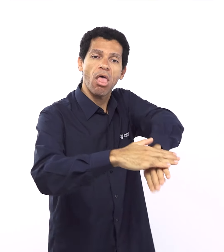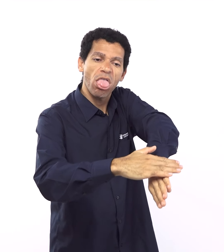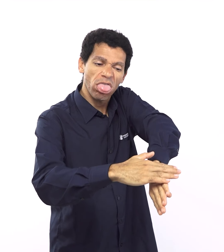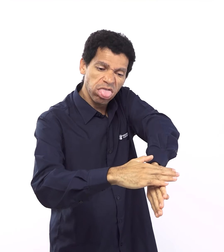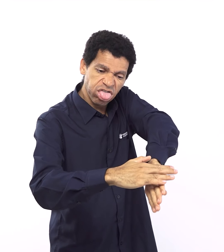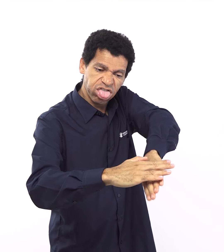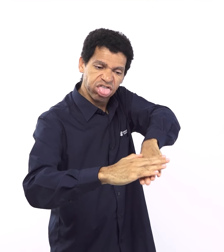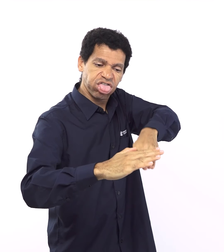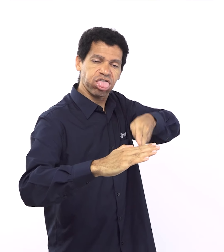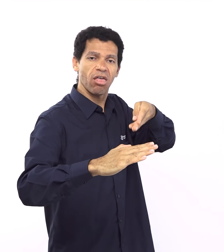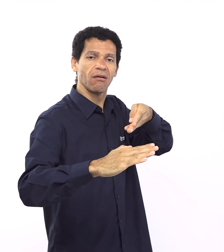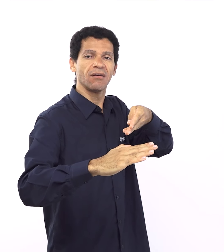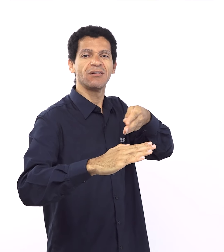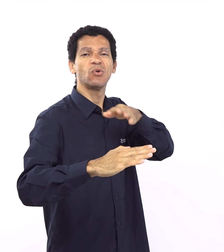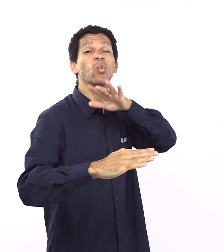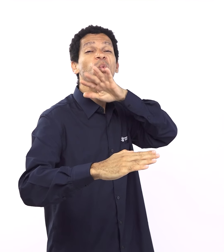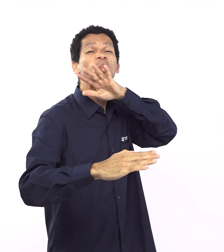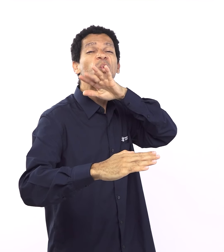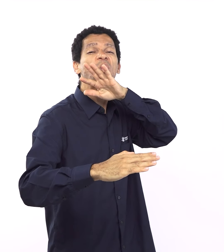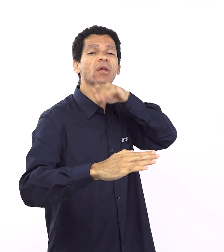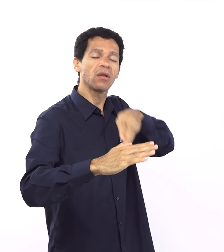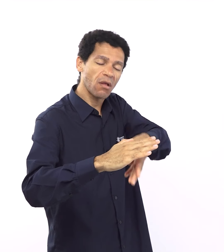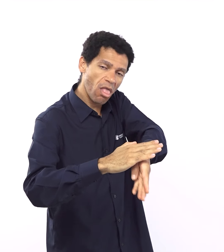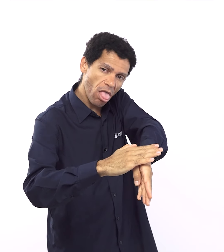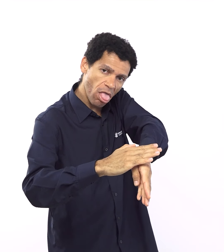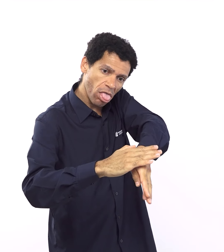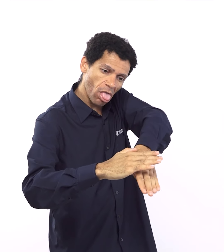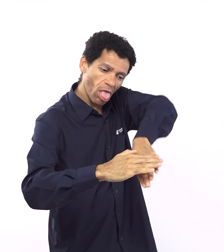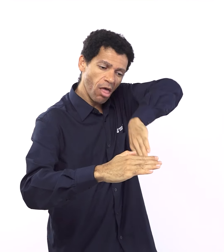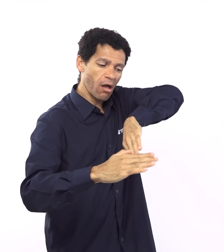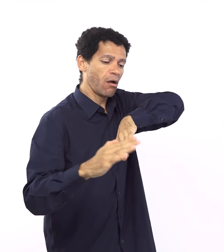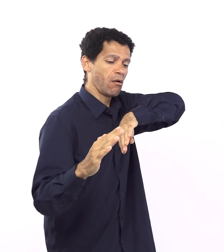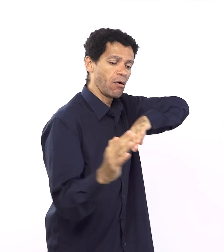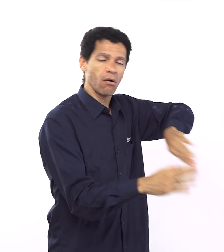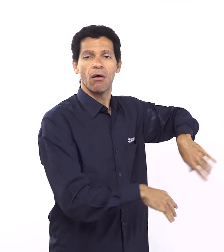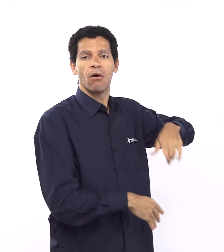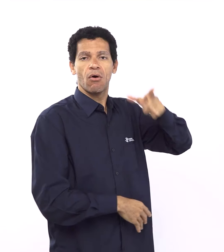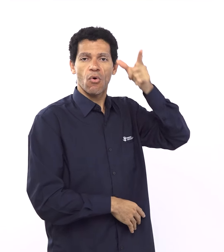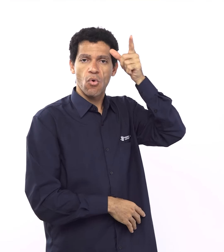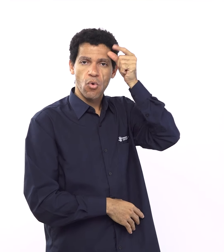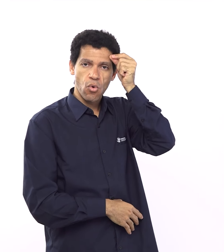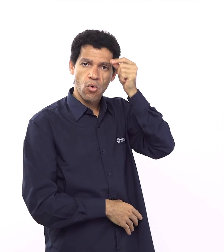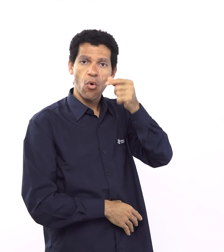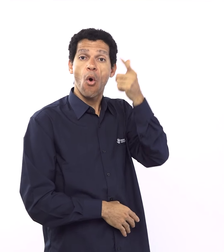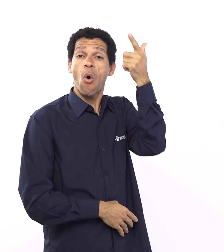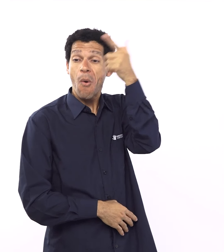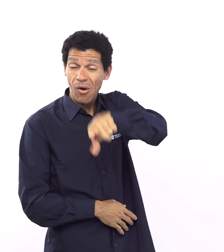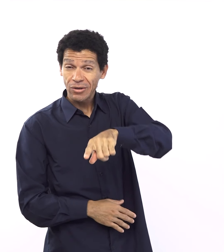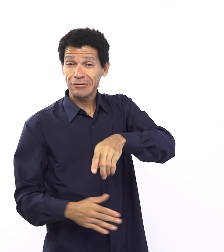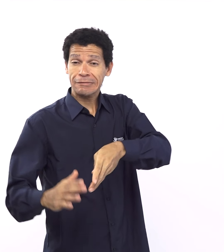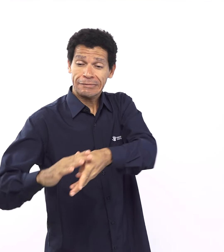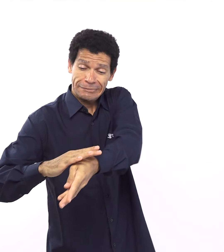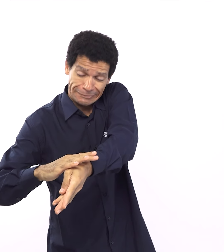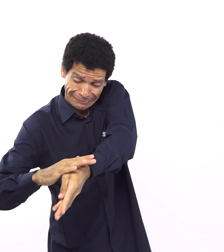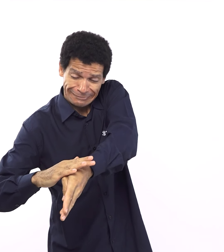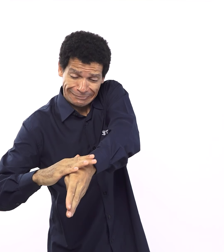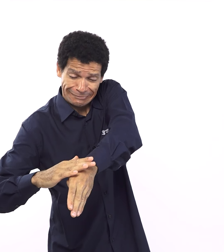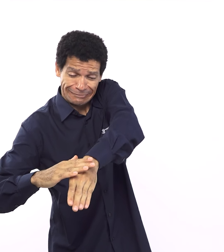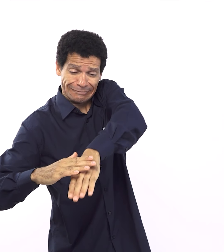mas eu estava errando em tudo aquilo, sempre na vida você vai achar, e também acontece de você se sentir longe